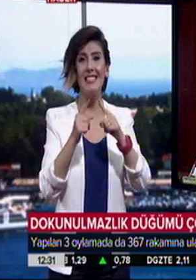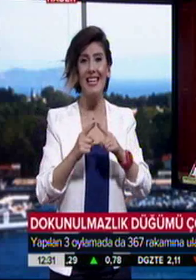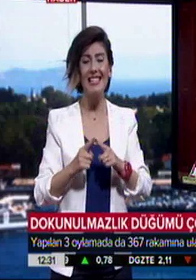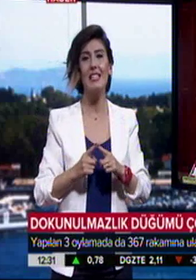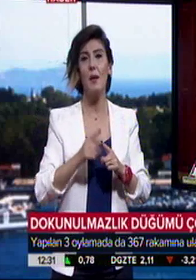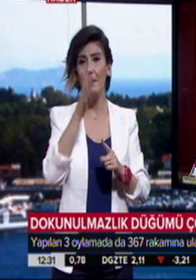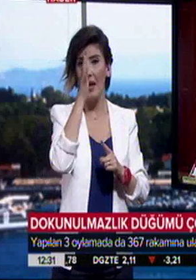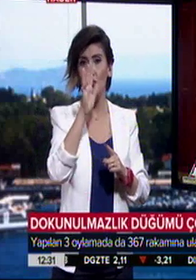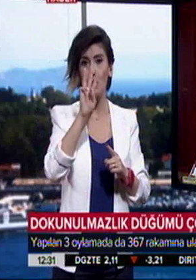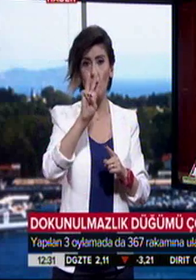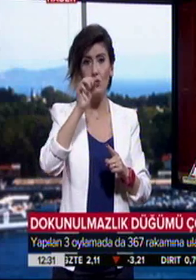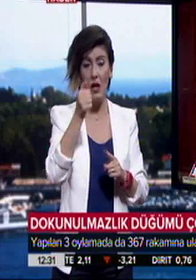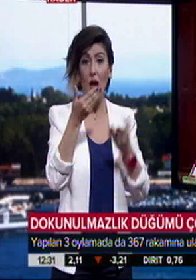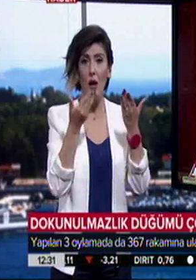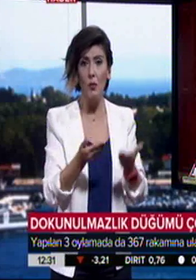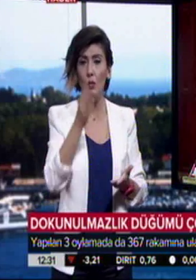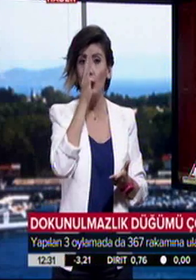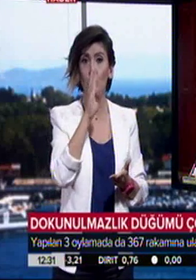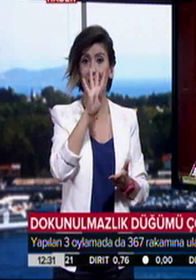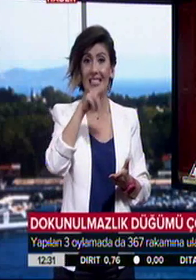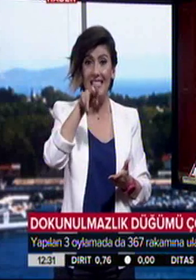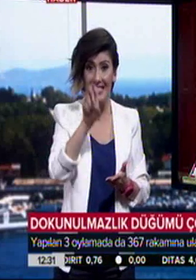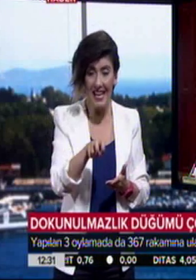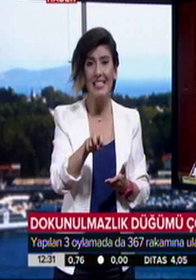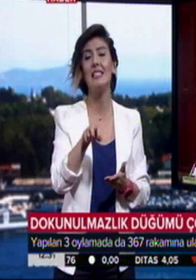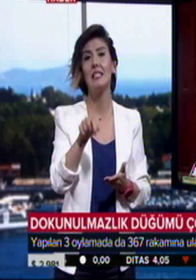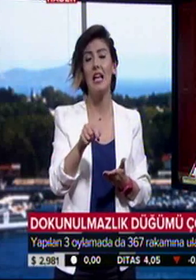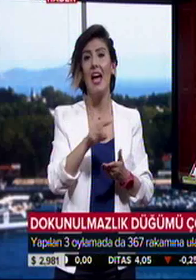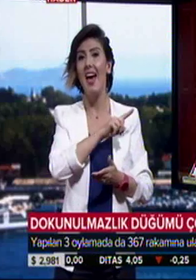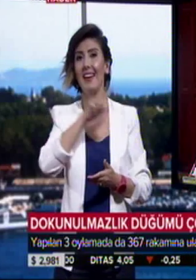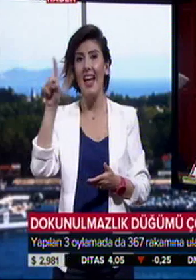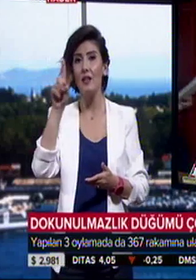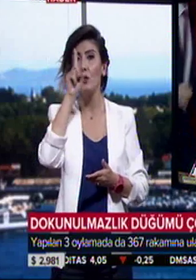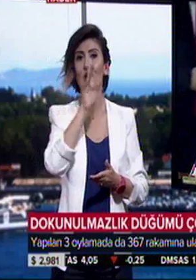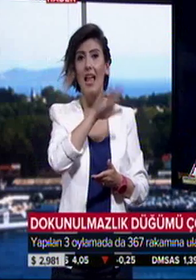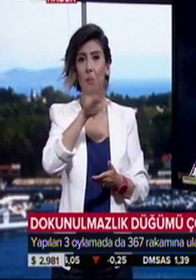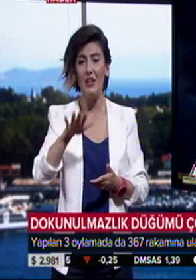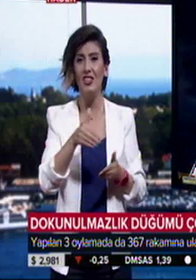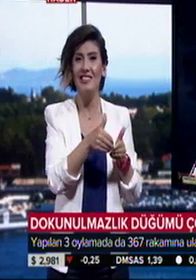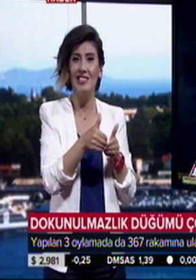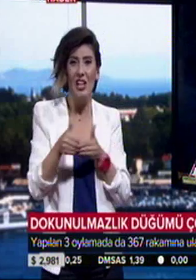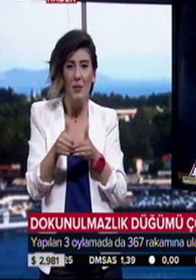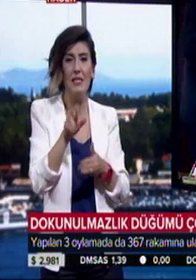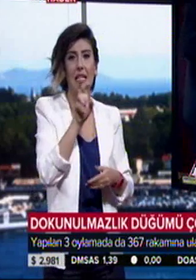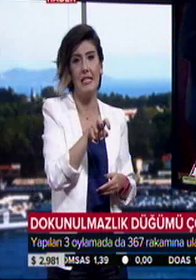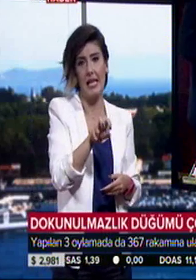kabul 348, red 155, çekimser 8. İlk maddenin